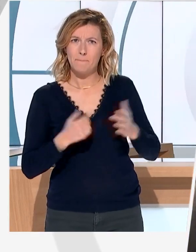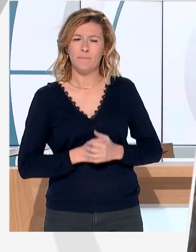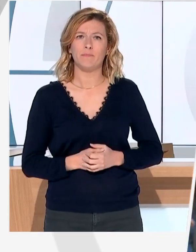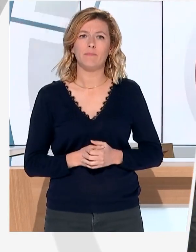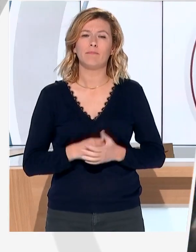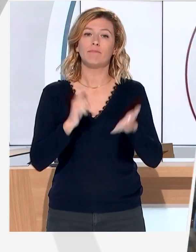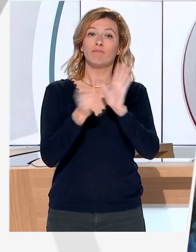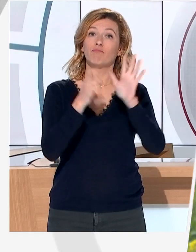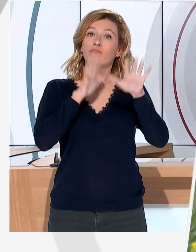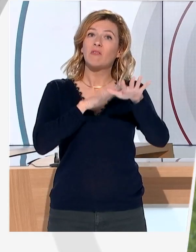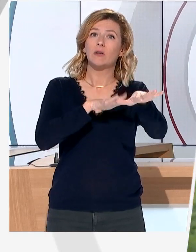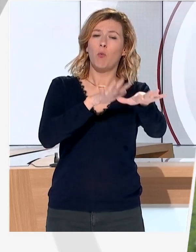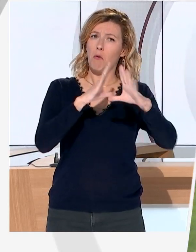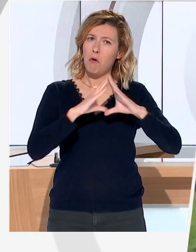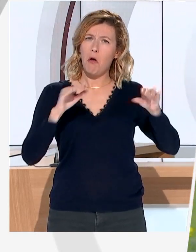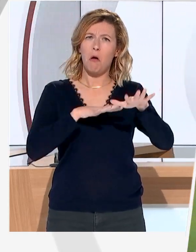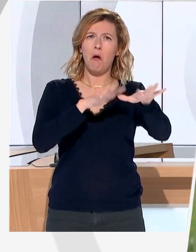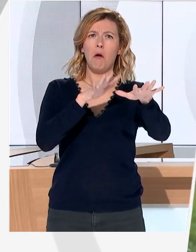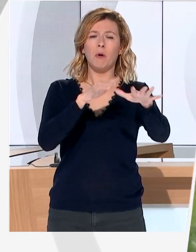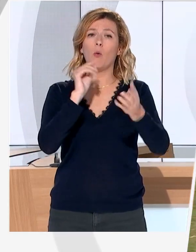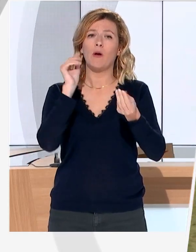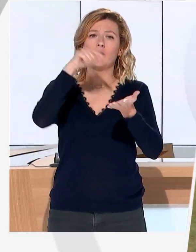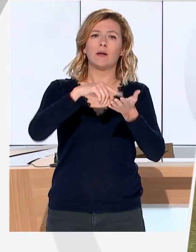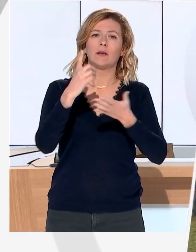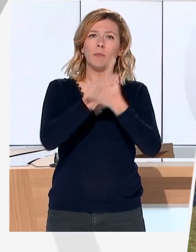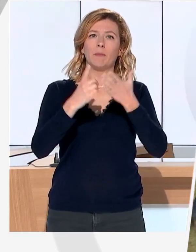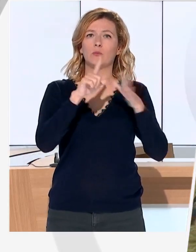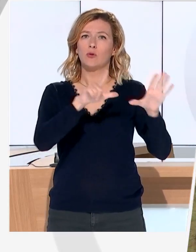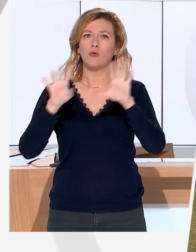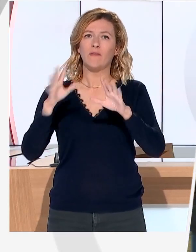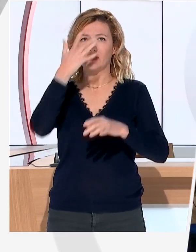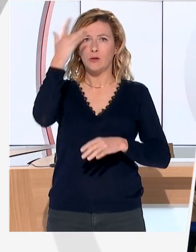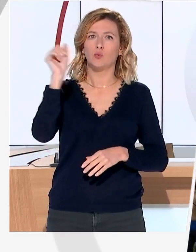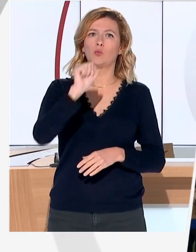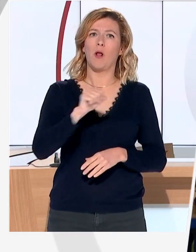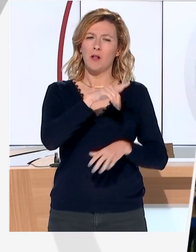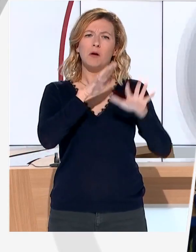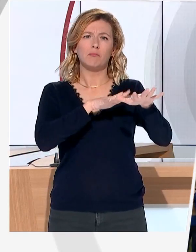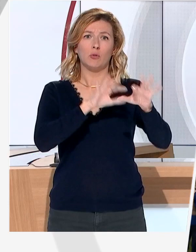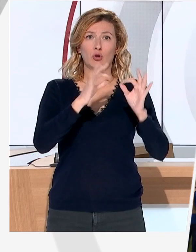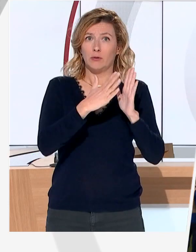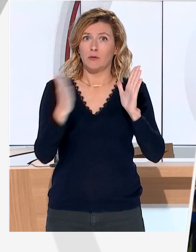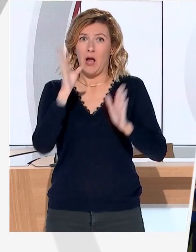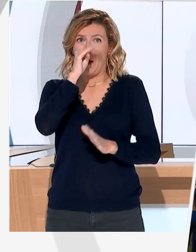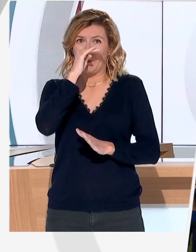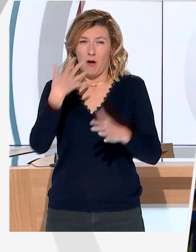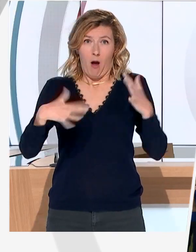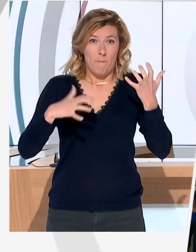majorité pacifique, sont venus dénoncer le système des bassines à Sainte-Solines dans les Deux-Sèvres. Mais dès la mi-journée, des heurts très violents ont